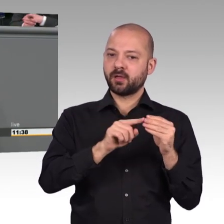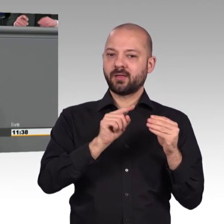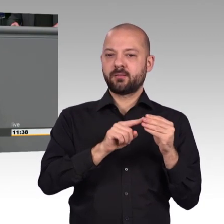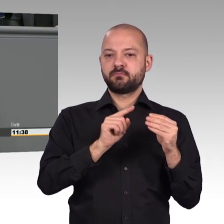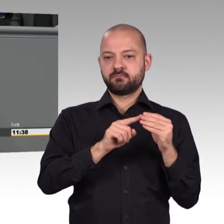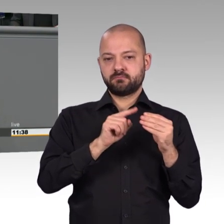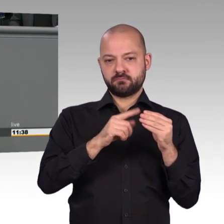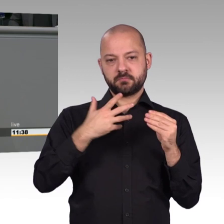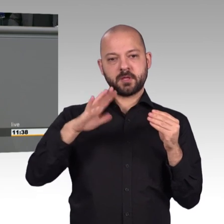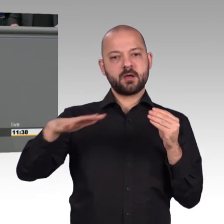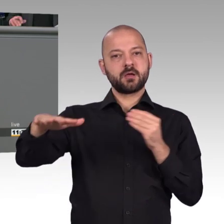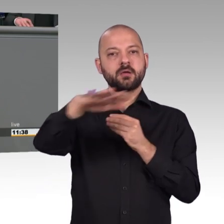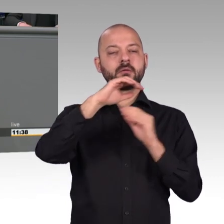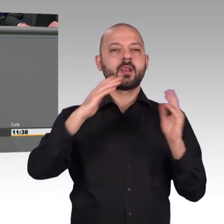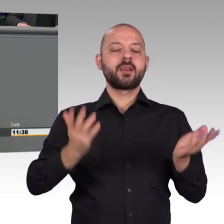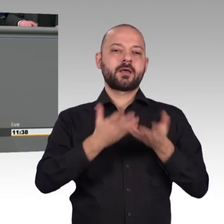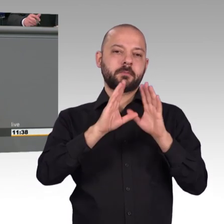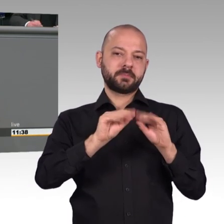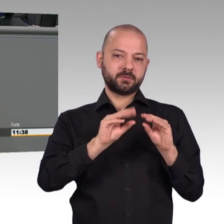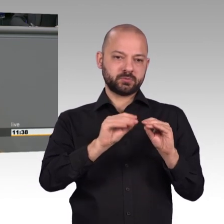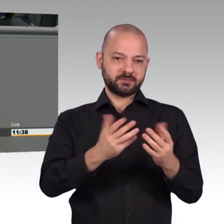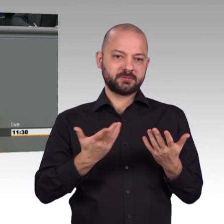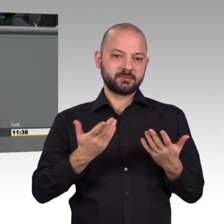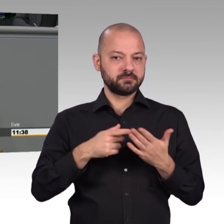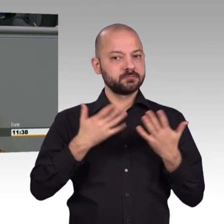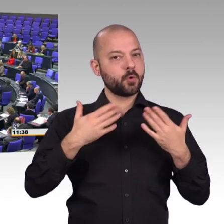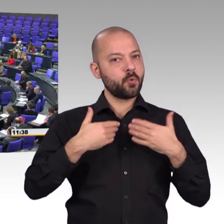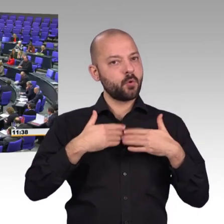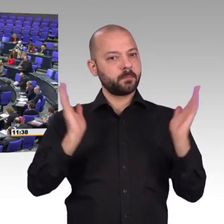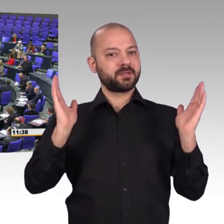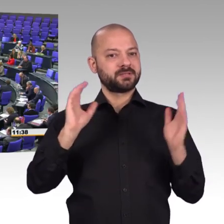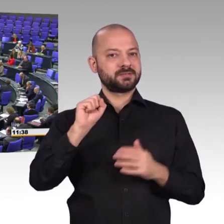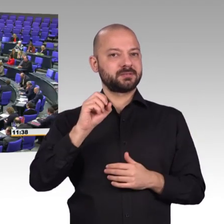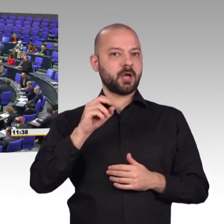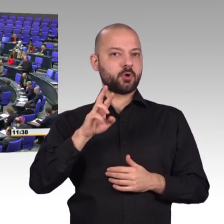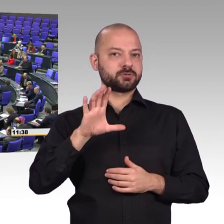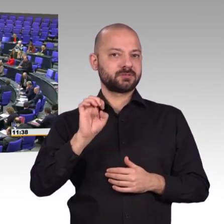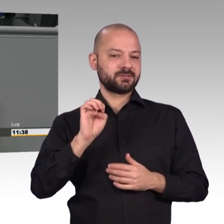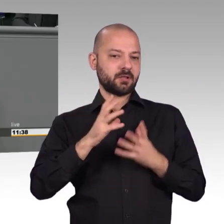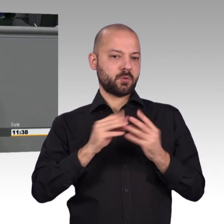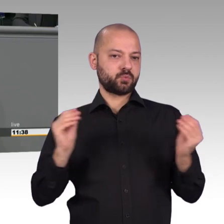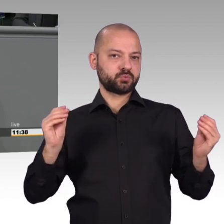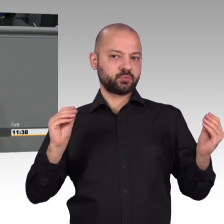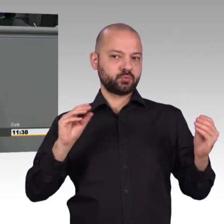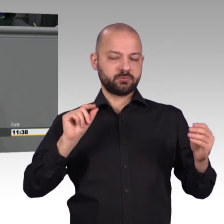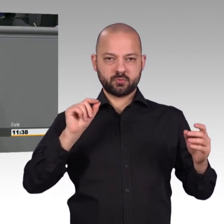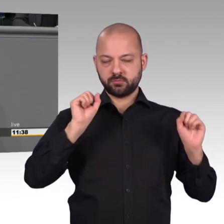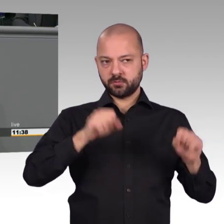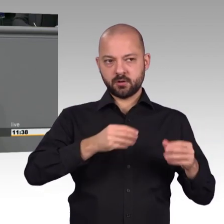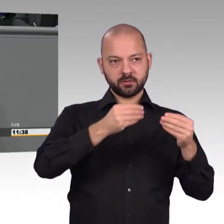dafür danken. Ihre Programme sollten aber auch Behörden häufiger einsetzen. Es ist doch ein Witz, dass es fast unmöglich ist,